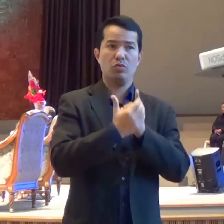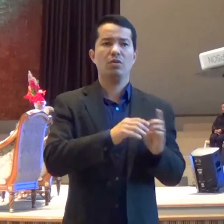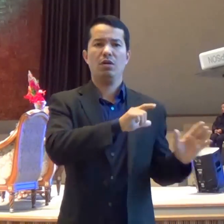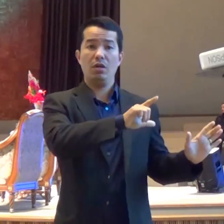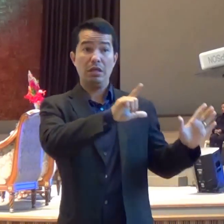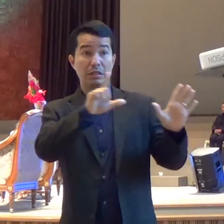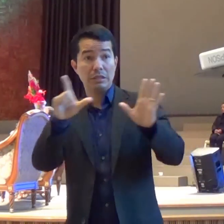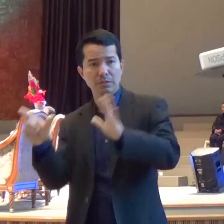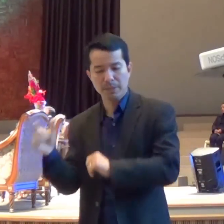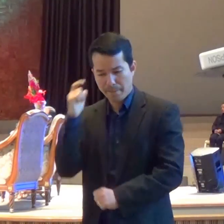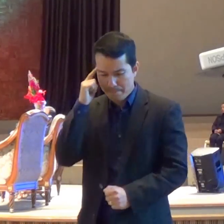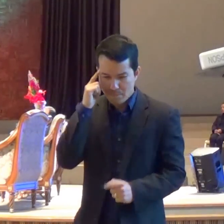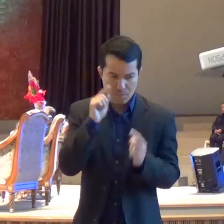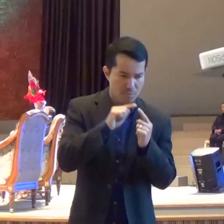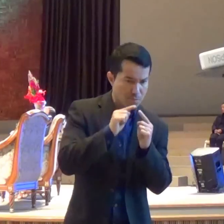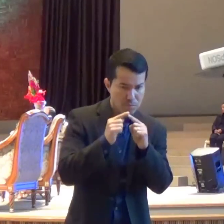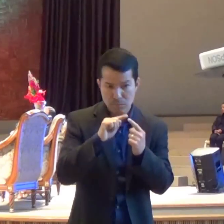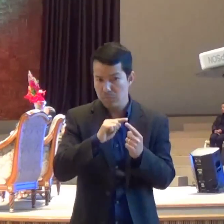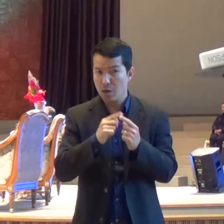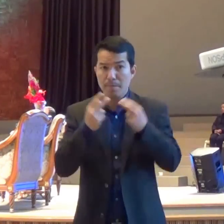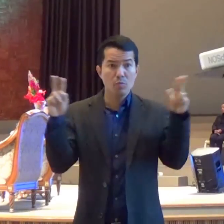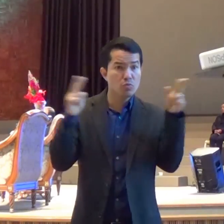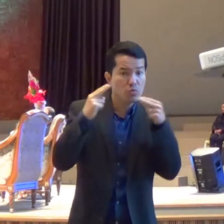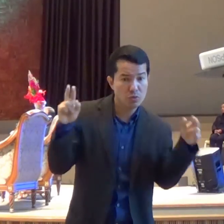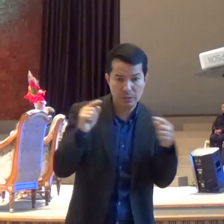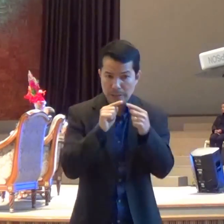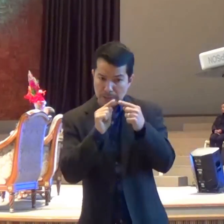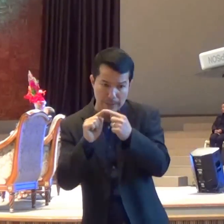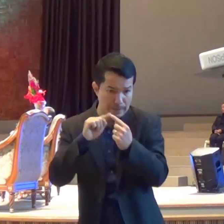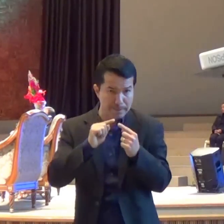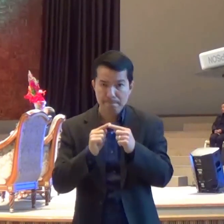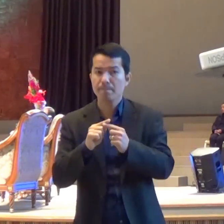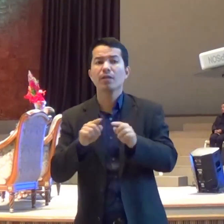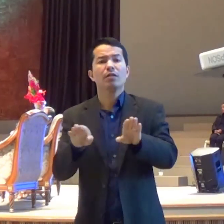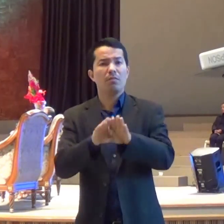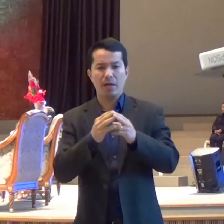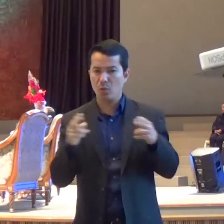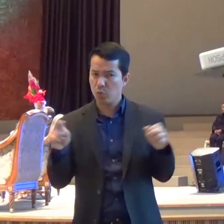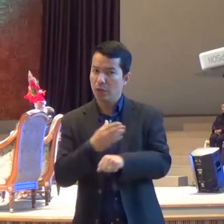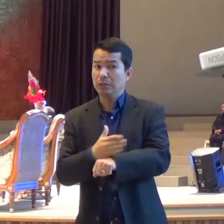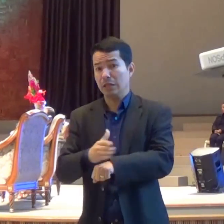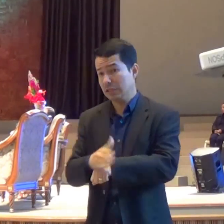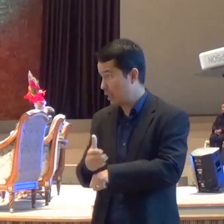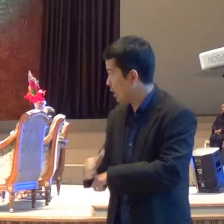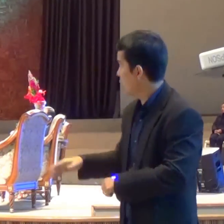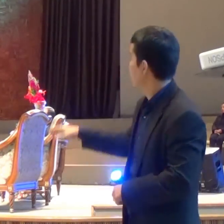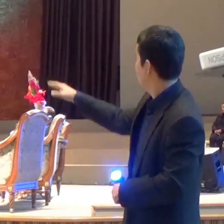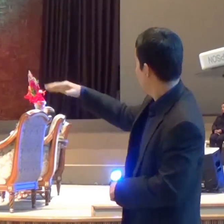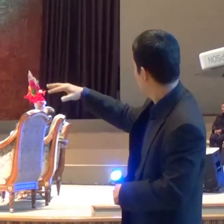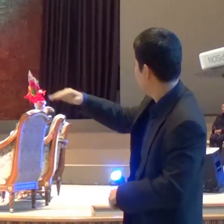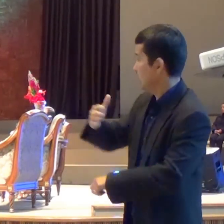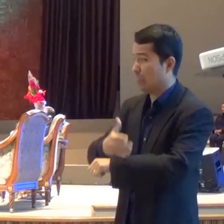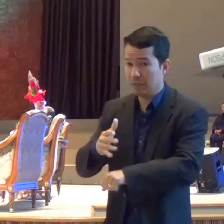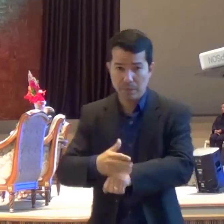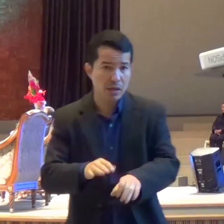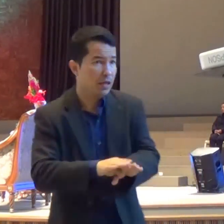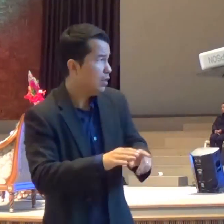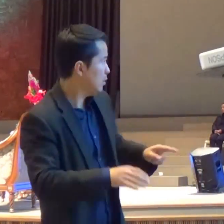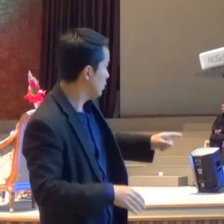ficam planejando as músicas As músicas foram passadas para vocês ensaiarem Para vocês ensaiarem Para o pessoal do